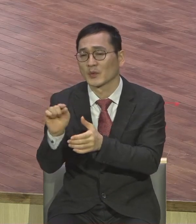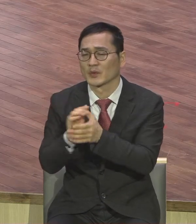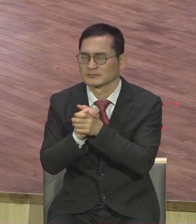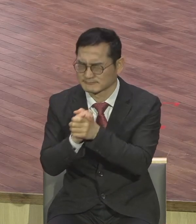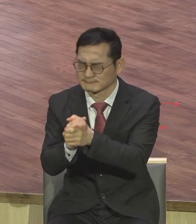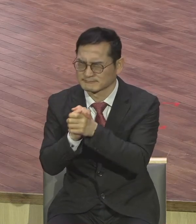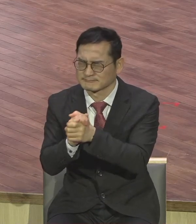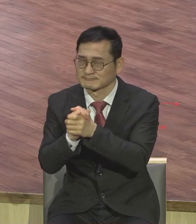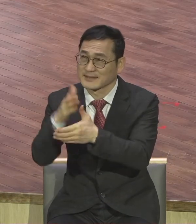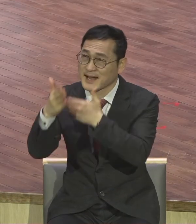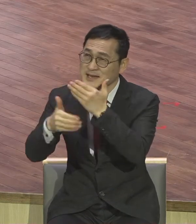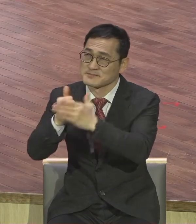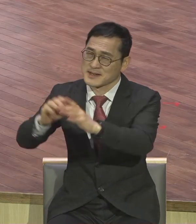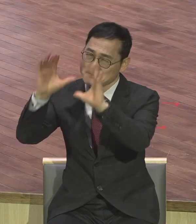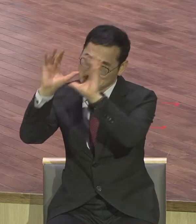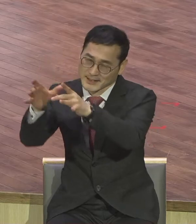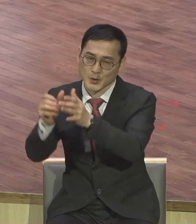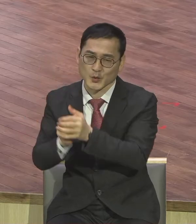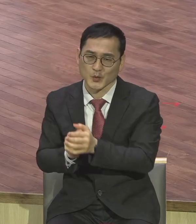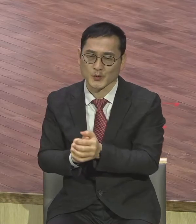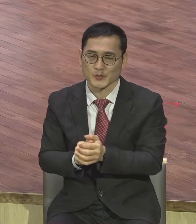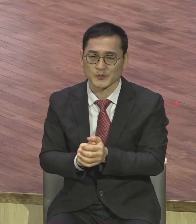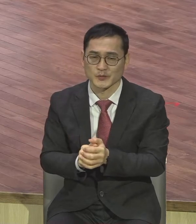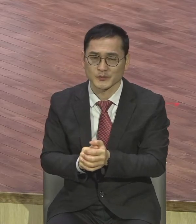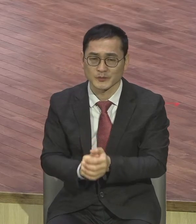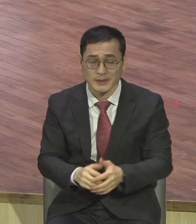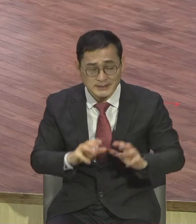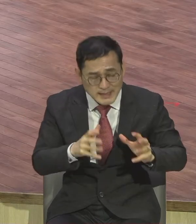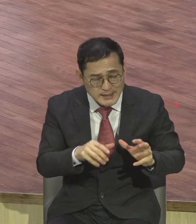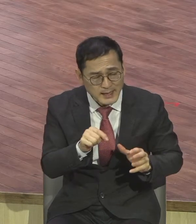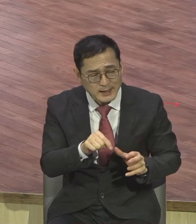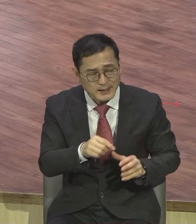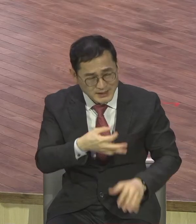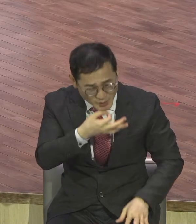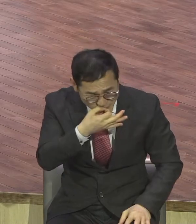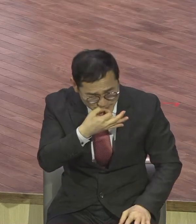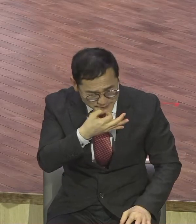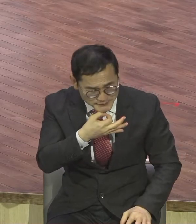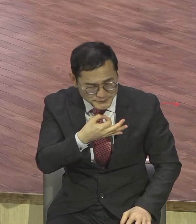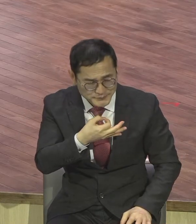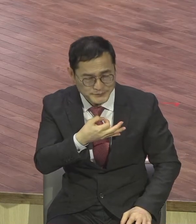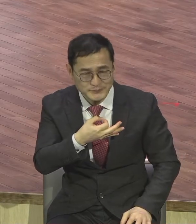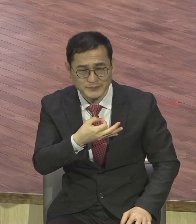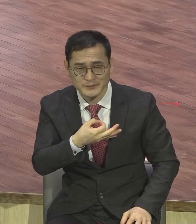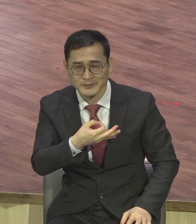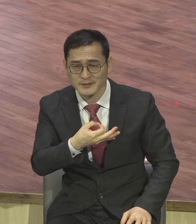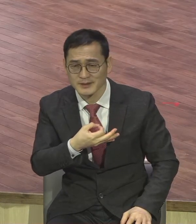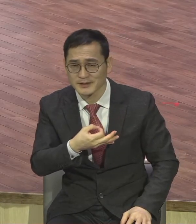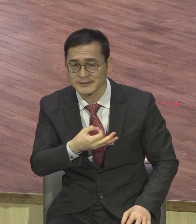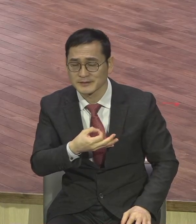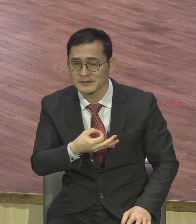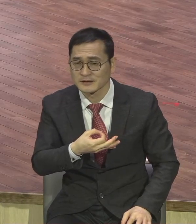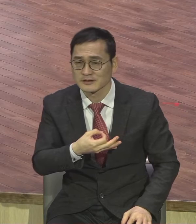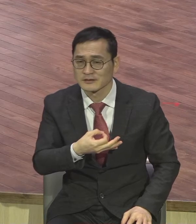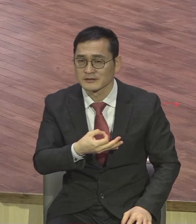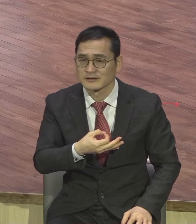내가 하나님 앞에서 세상에서 무슨 욕심을 세상에 무슨 하나님과 나와의 관계에 있어서